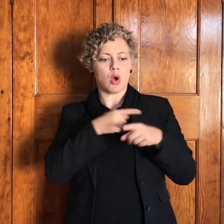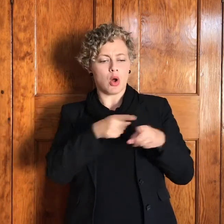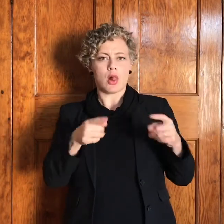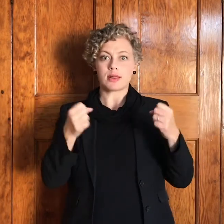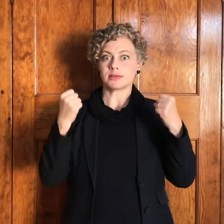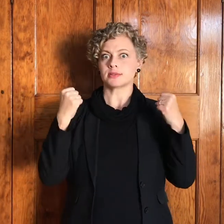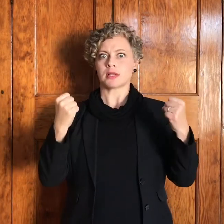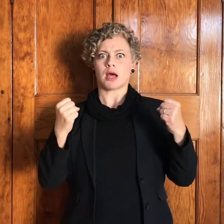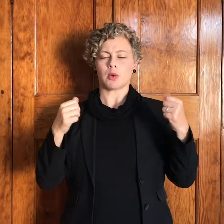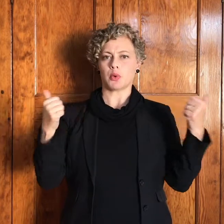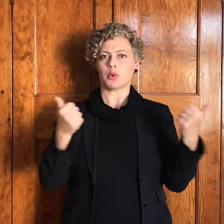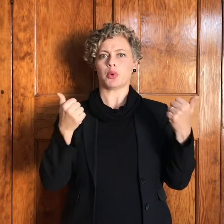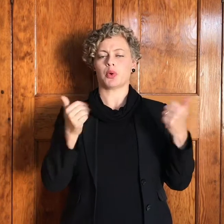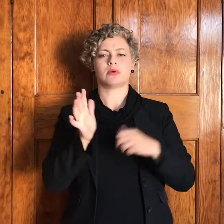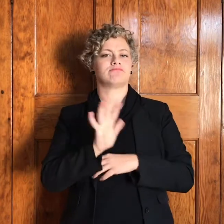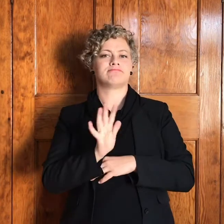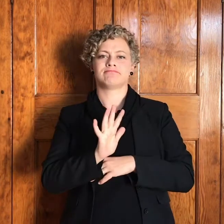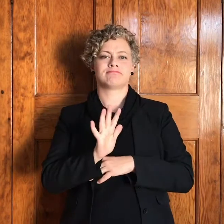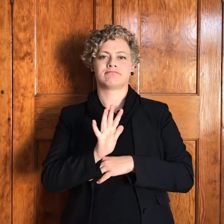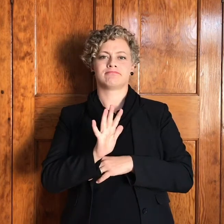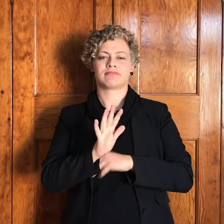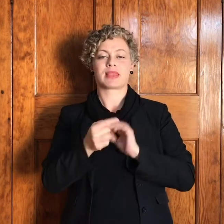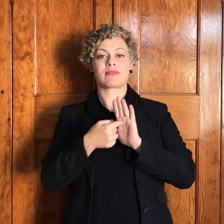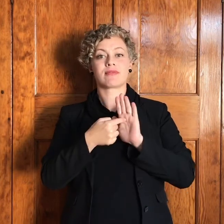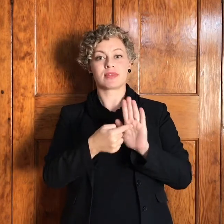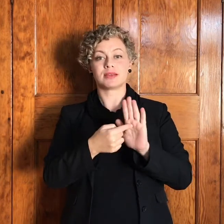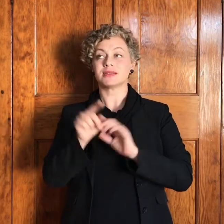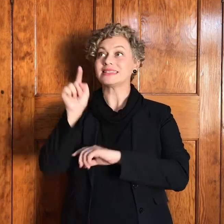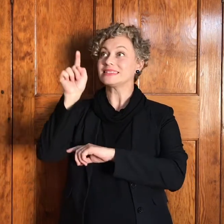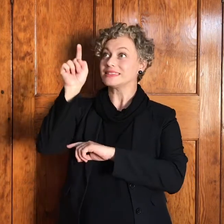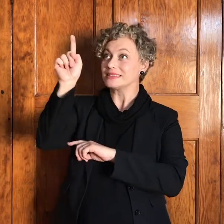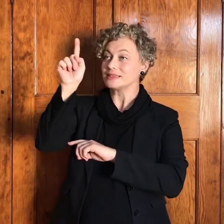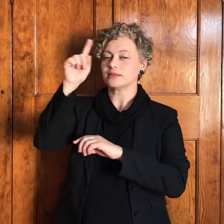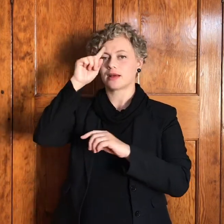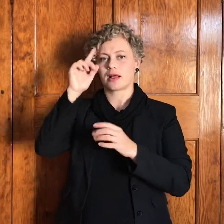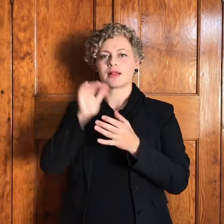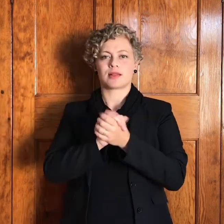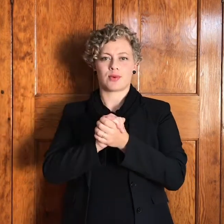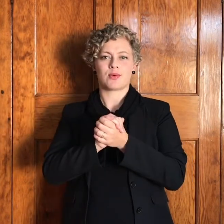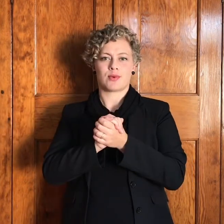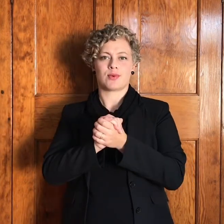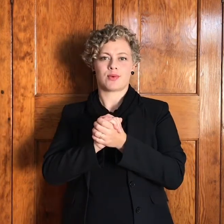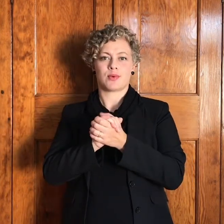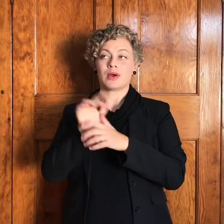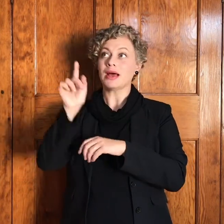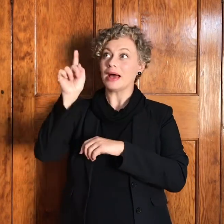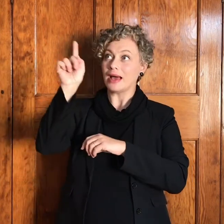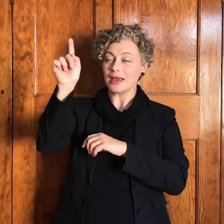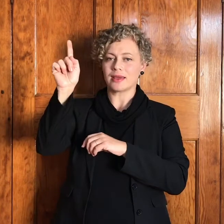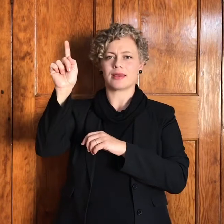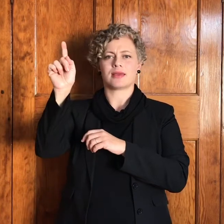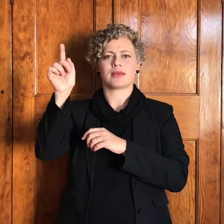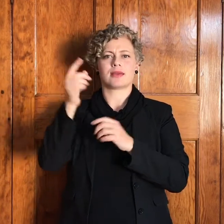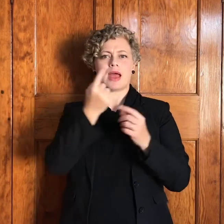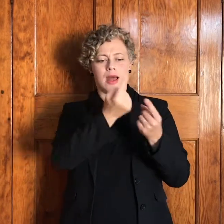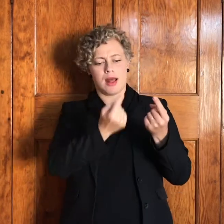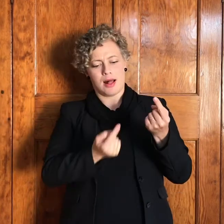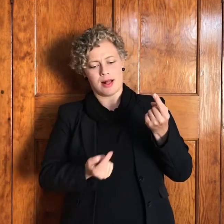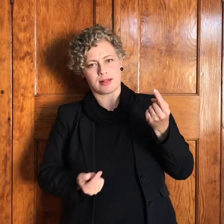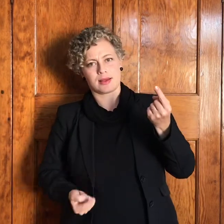maar hy wees dat god getrou was dat hulle elke een en ons ook opgevang